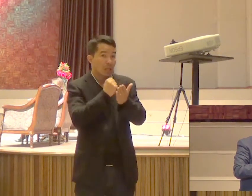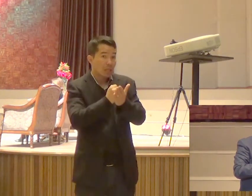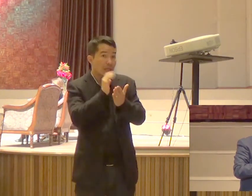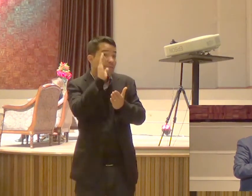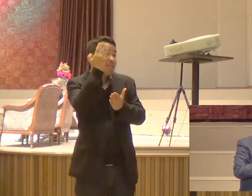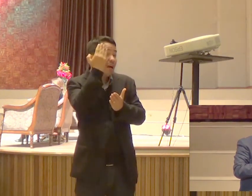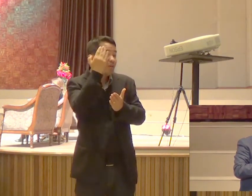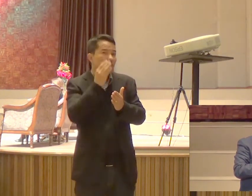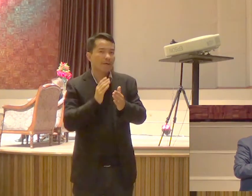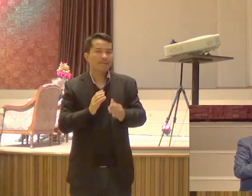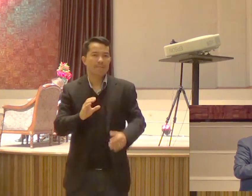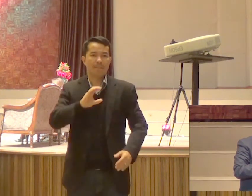Eu não tenho paciência